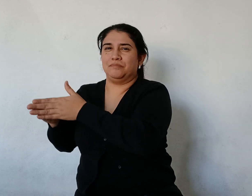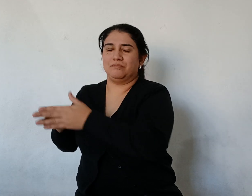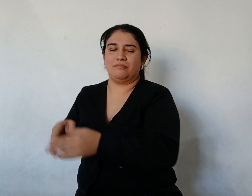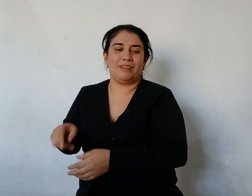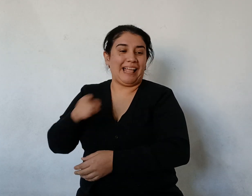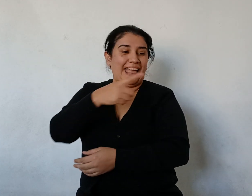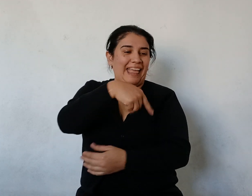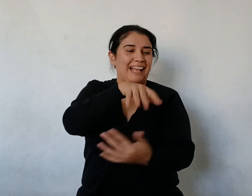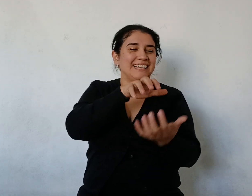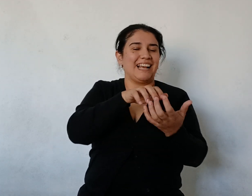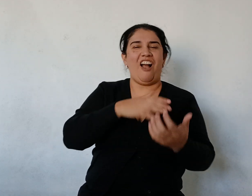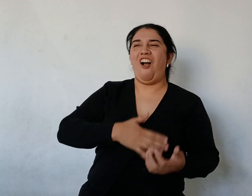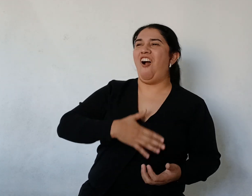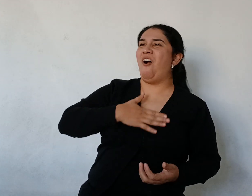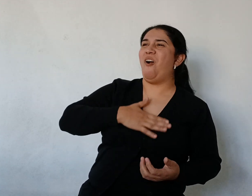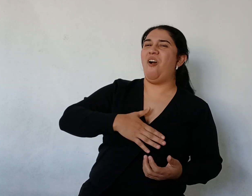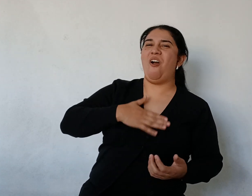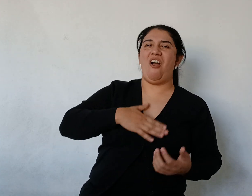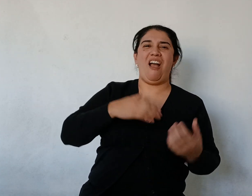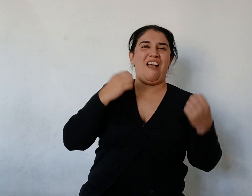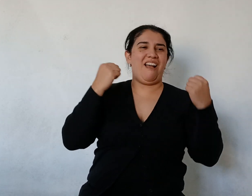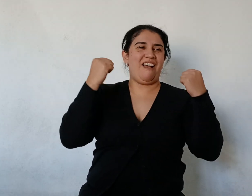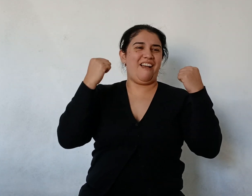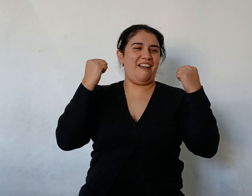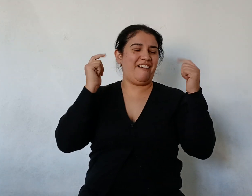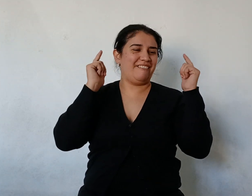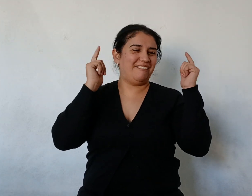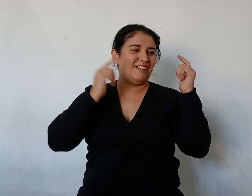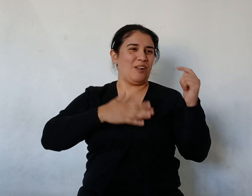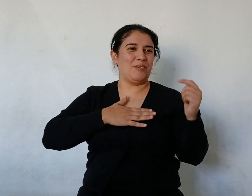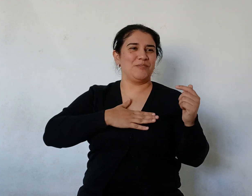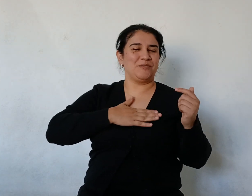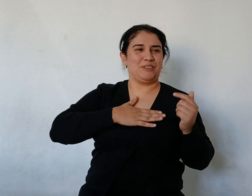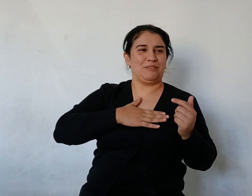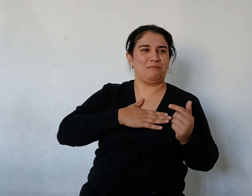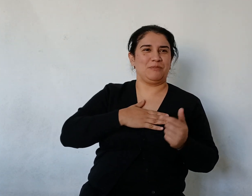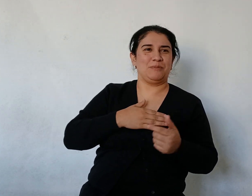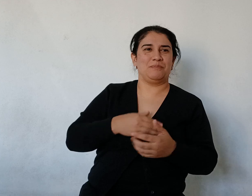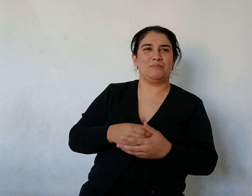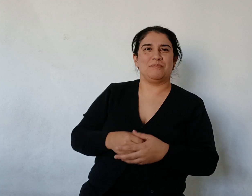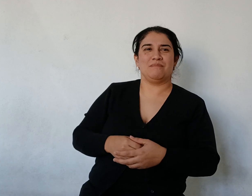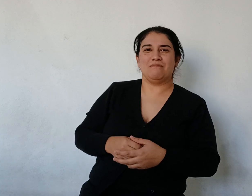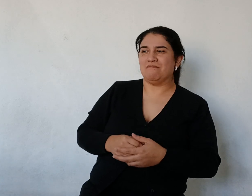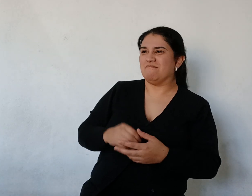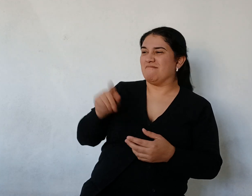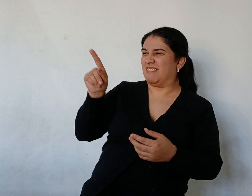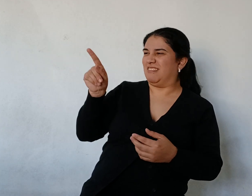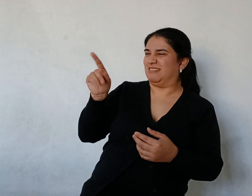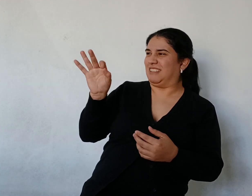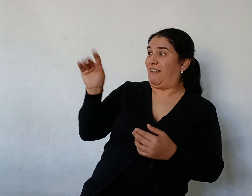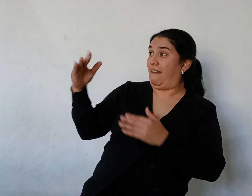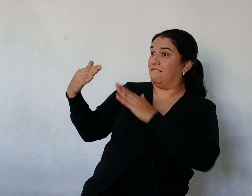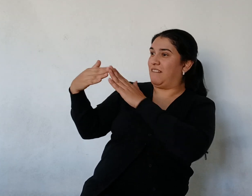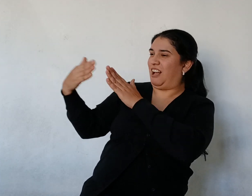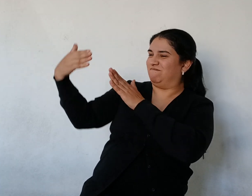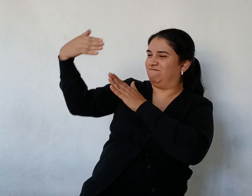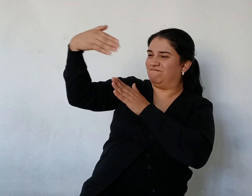tremendos colazos en el agua Ningún vapor iba a pasar por allí Y siempre Siempre habría